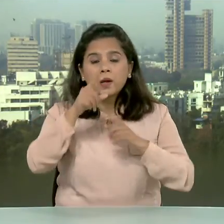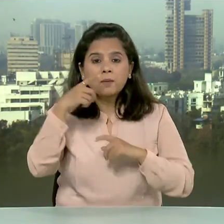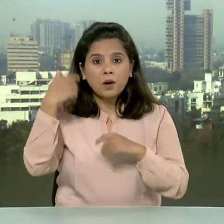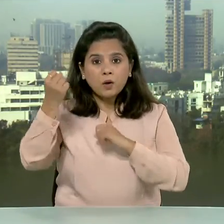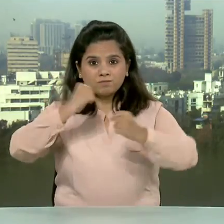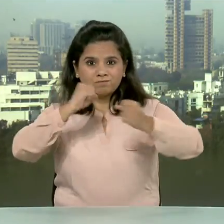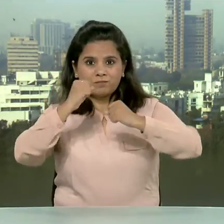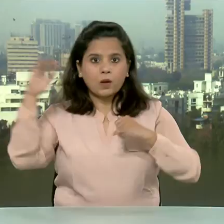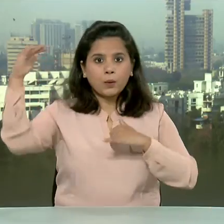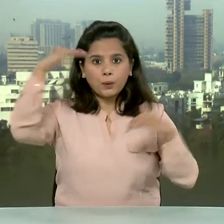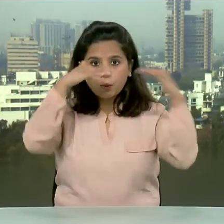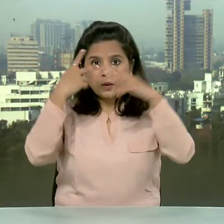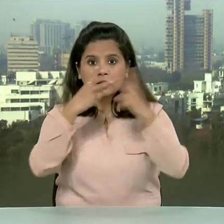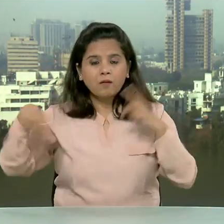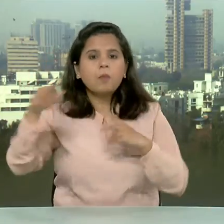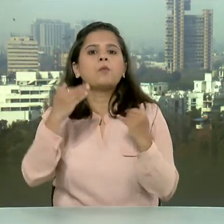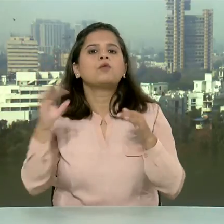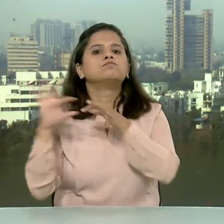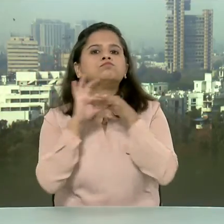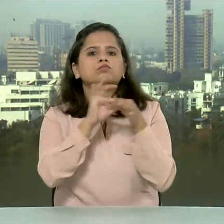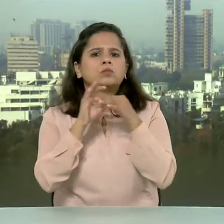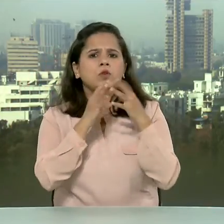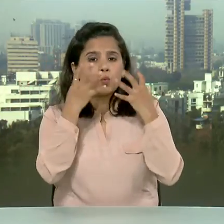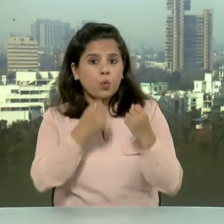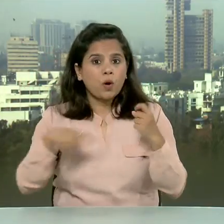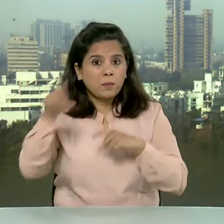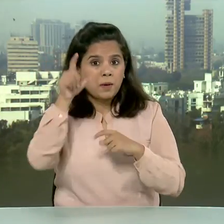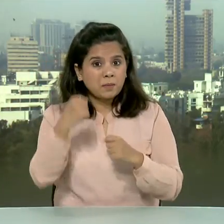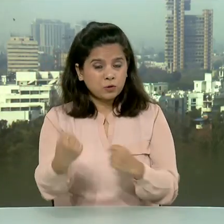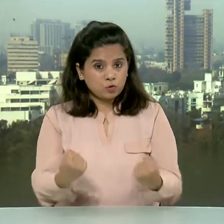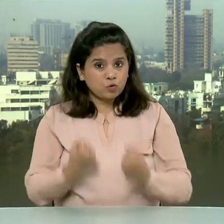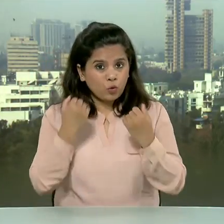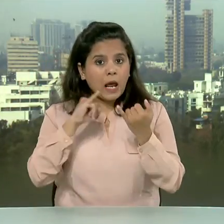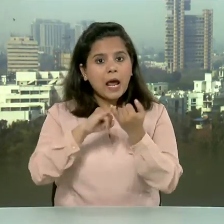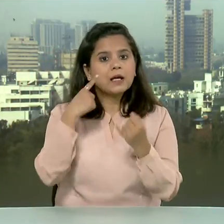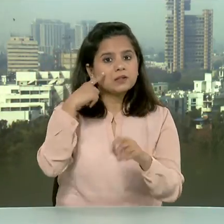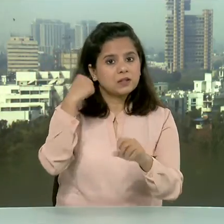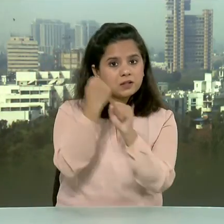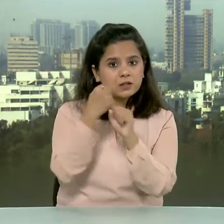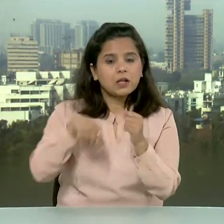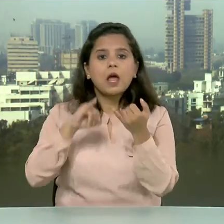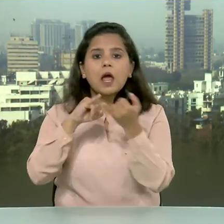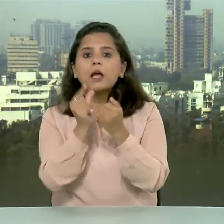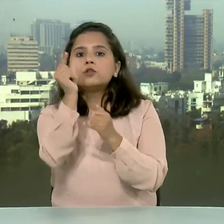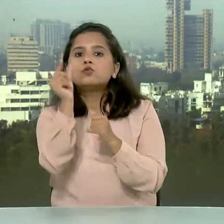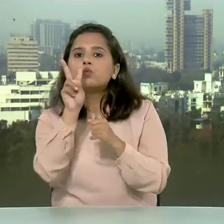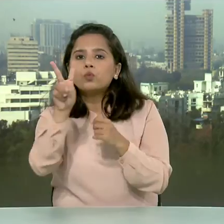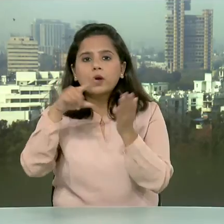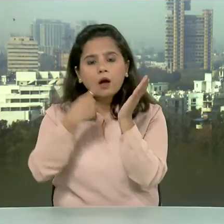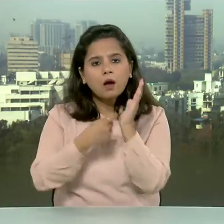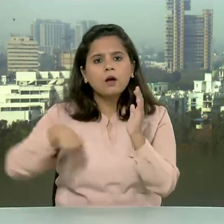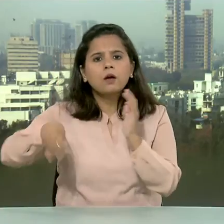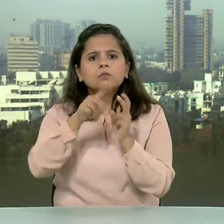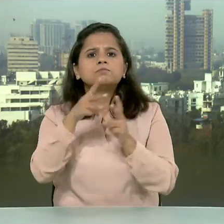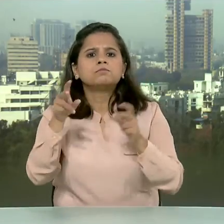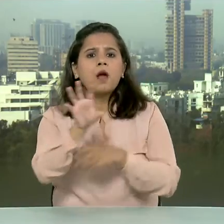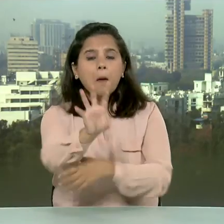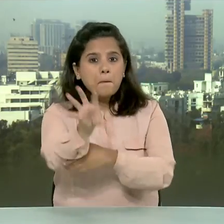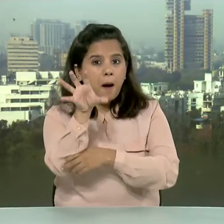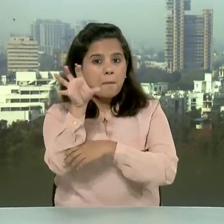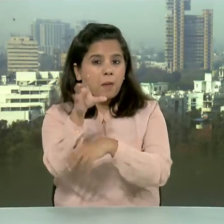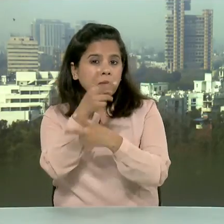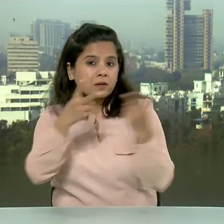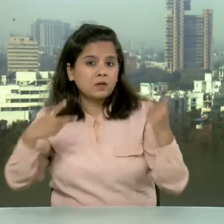सेना के अगरिम एकाय को मश्बूत बनाने के लिए S.I.G. S.E.U.E.R. असॉल्ट राइफलें खरीदने के